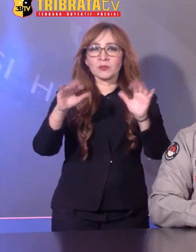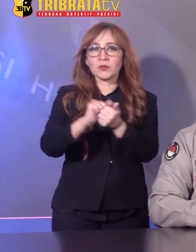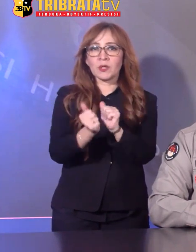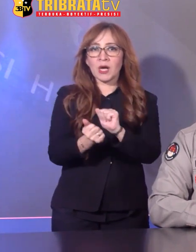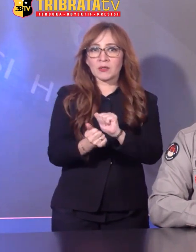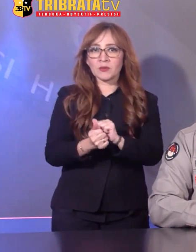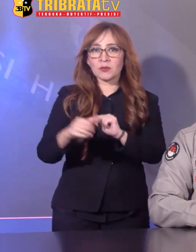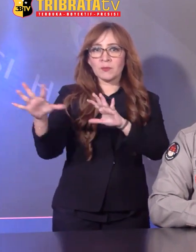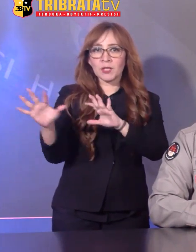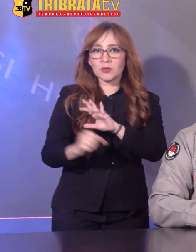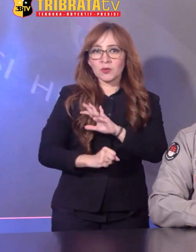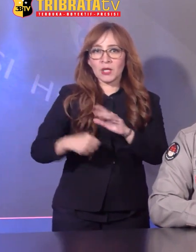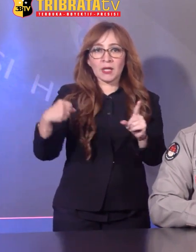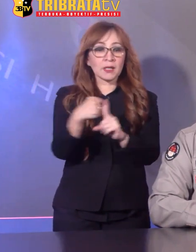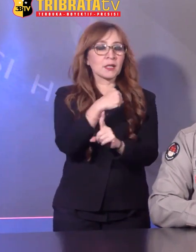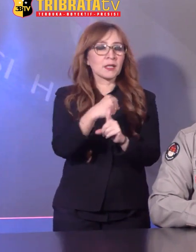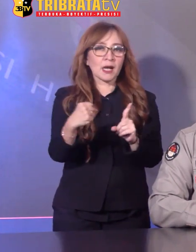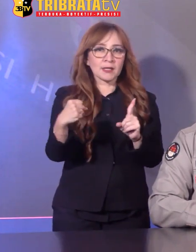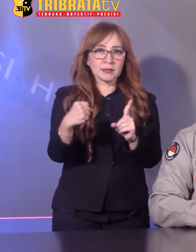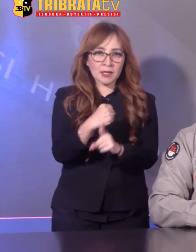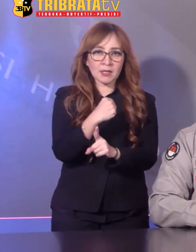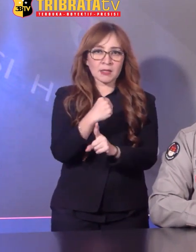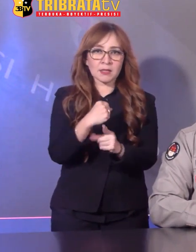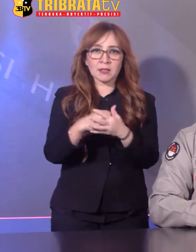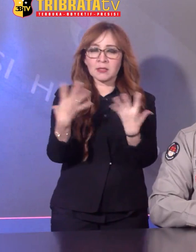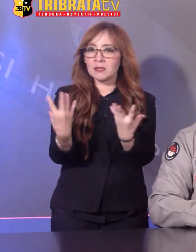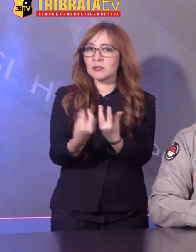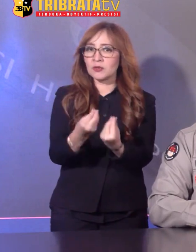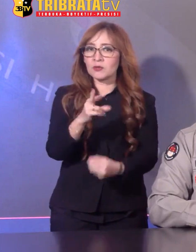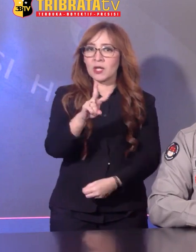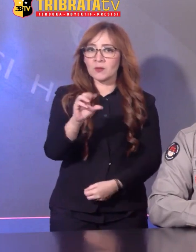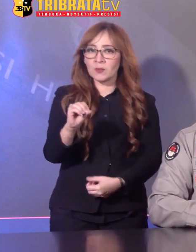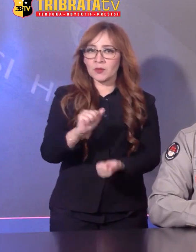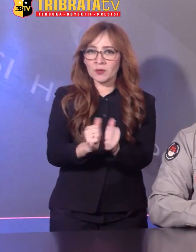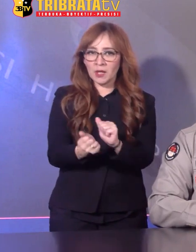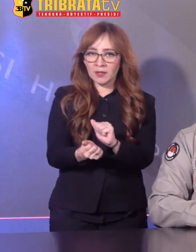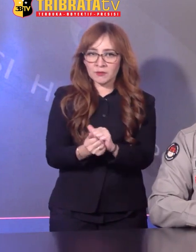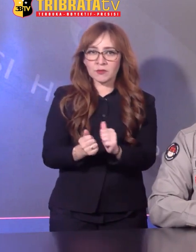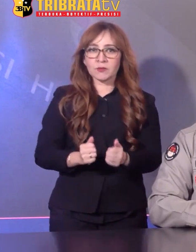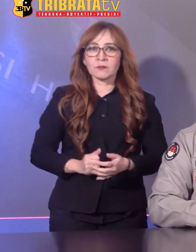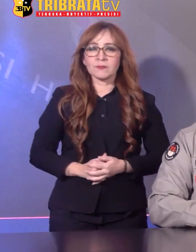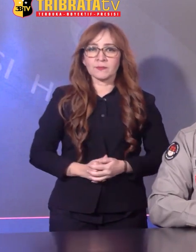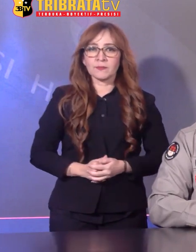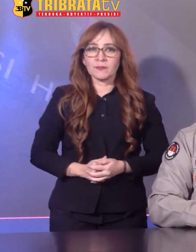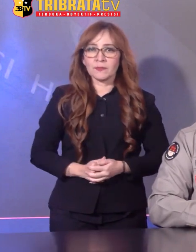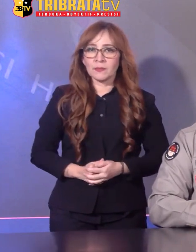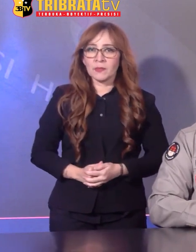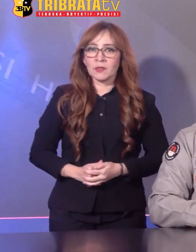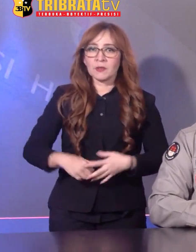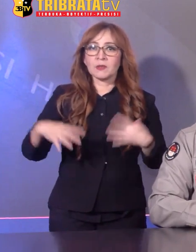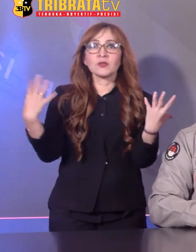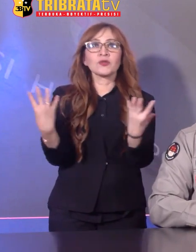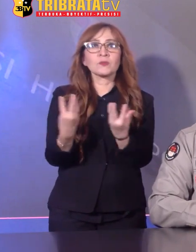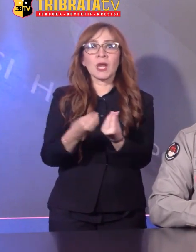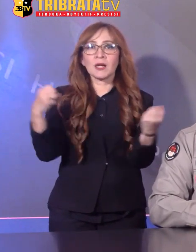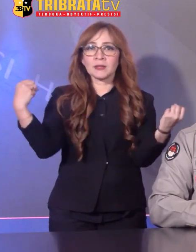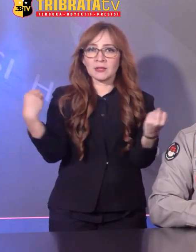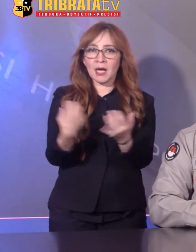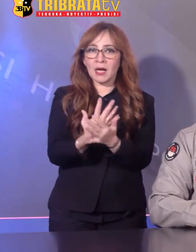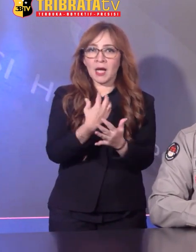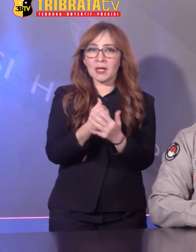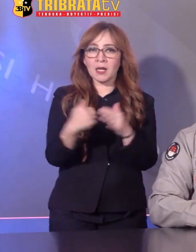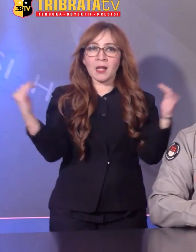Pencurian dengan kegerasan Atau curas Sebanyak 20 kasus Terdapat jumlah